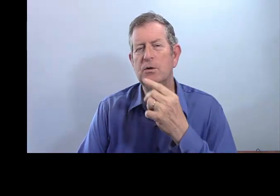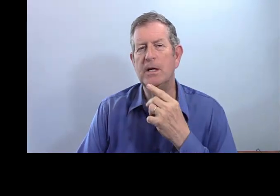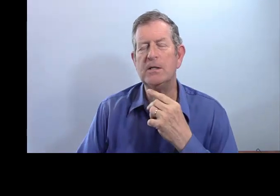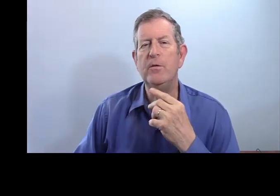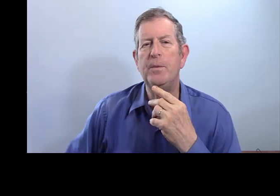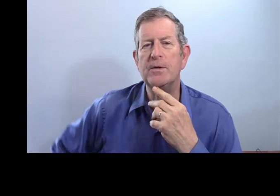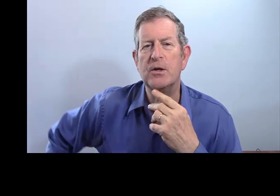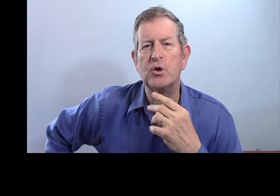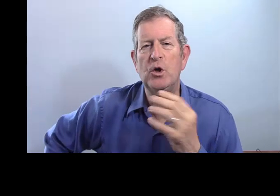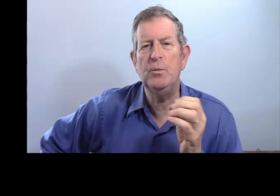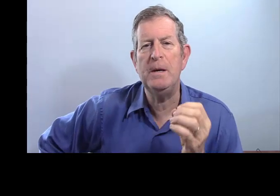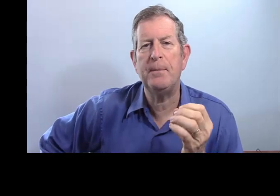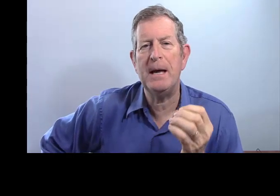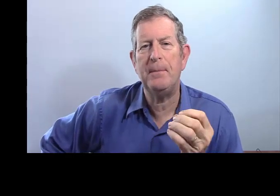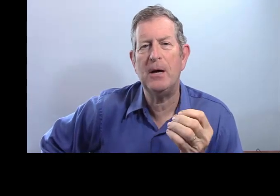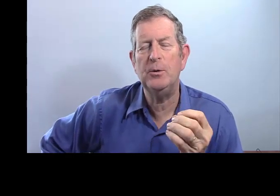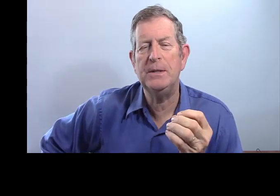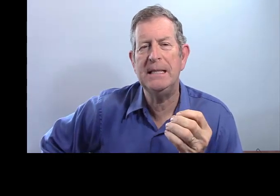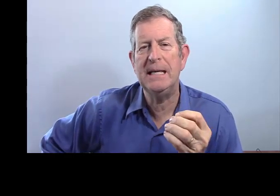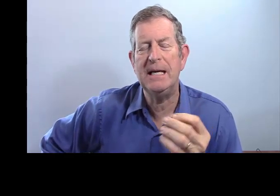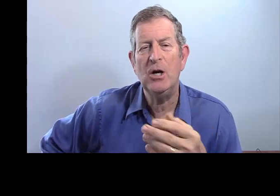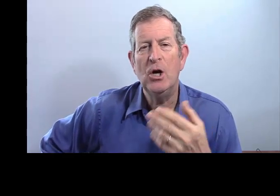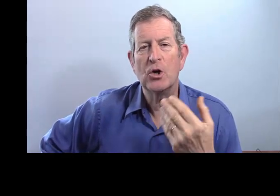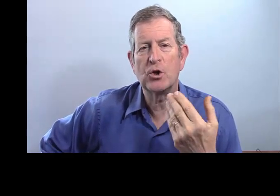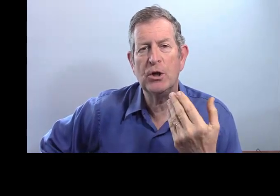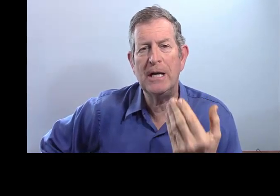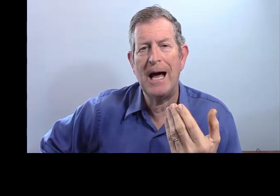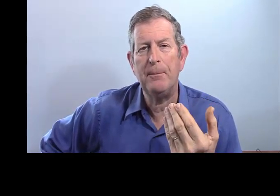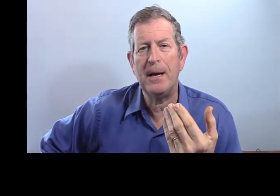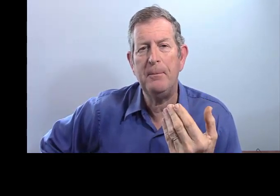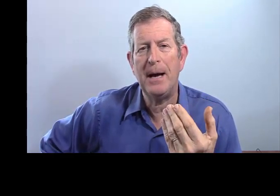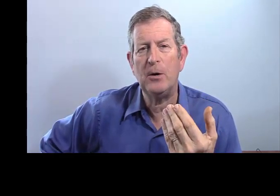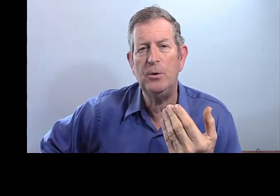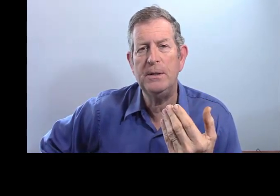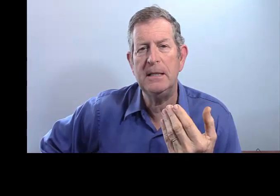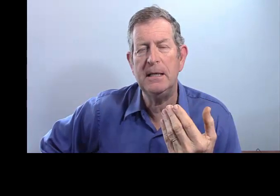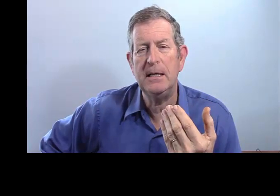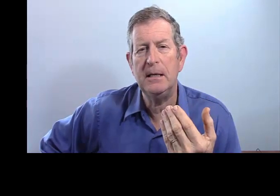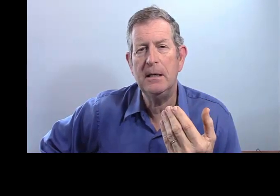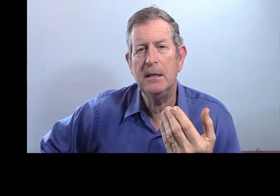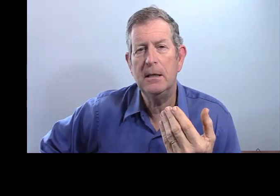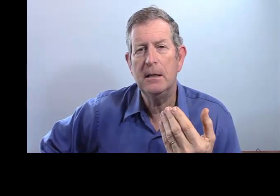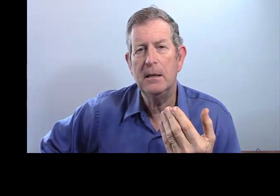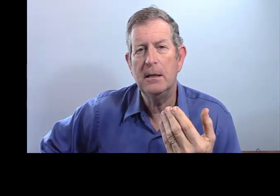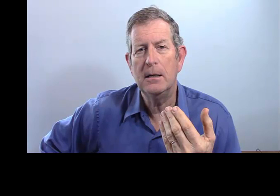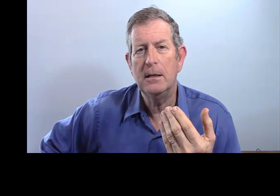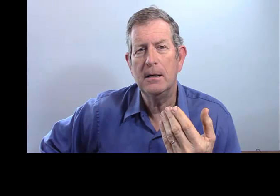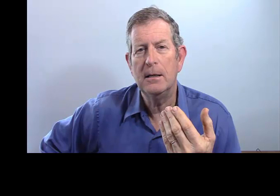Qu'est-ce que vous pensez ? Je lui prépare le dîner. Je la prépare le dîner.